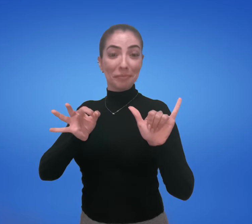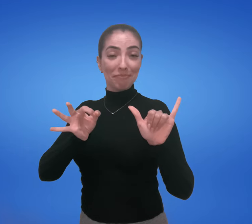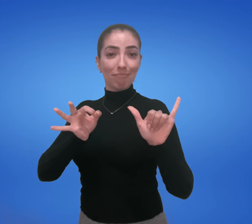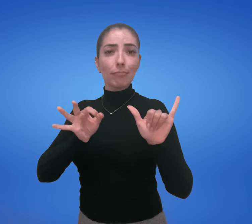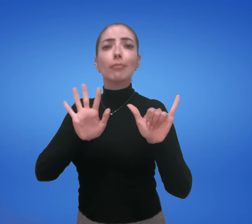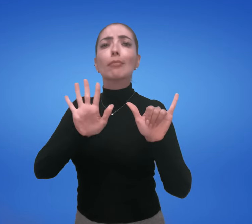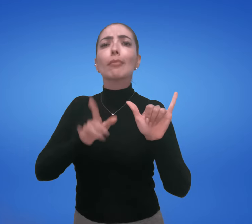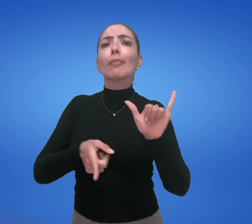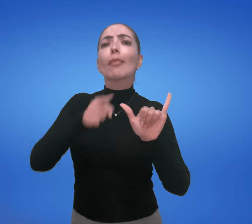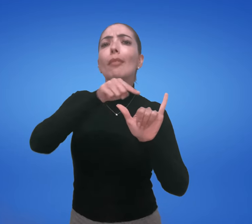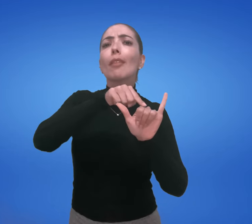sujeito.